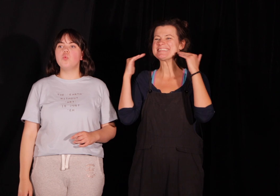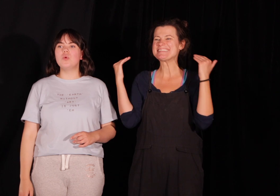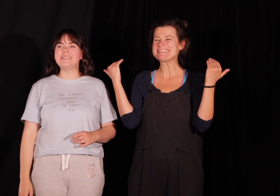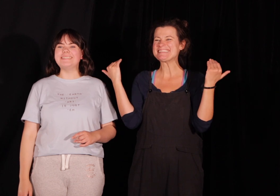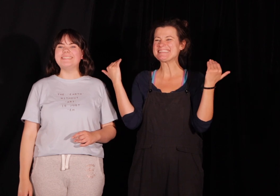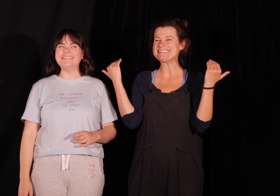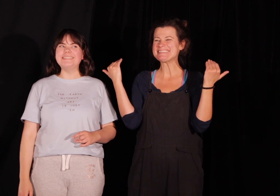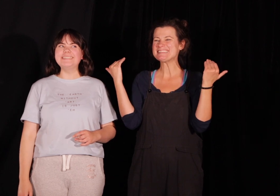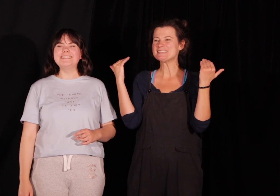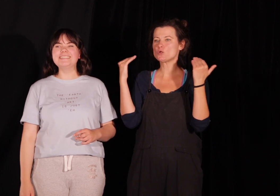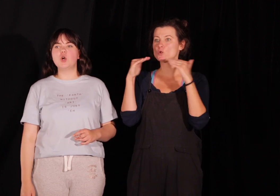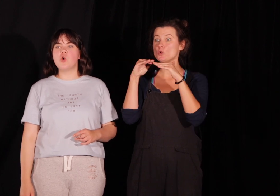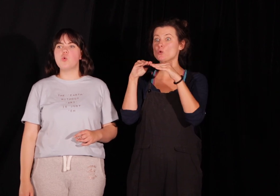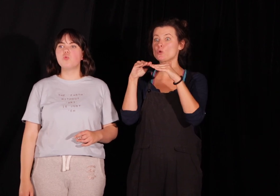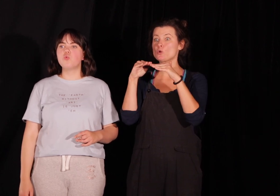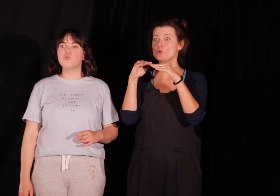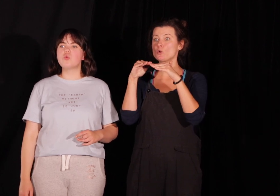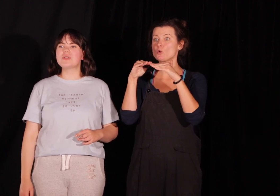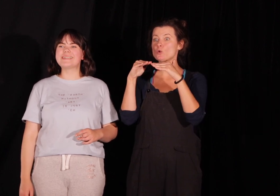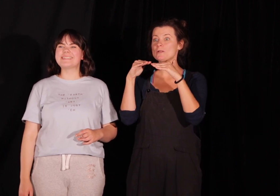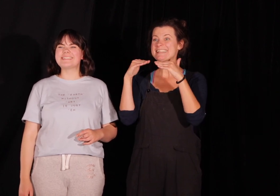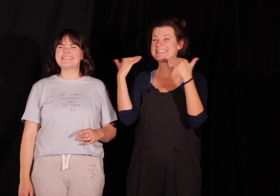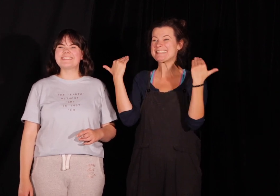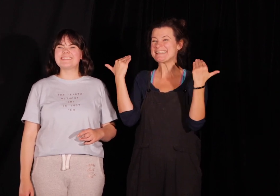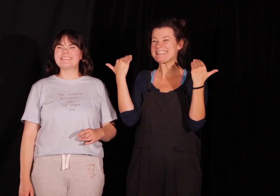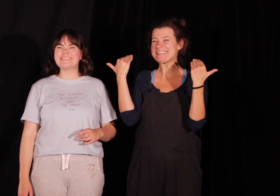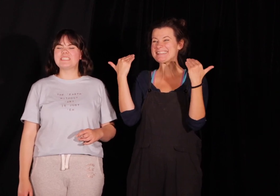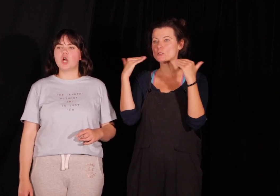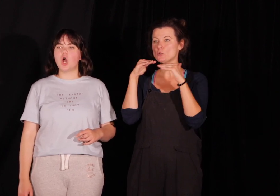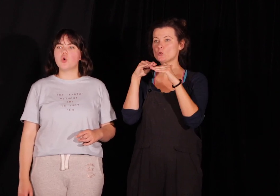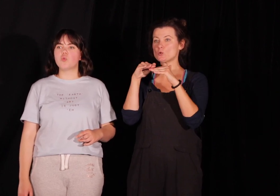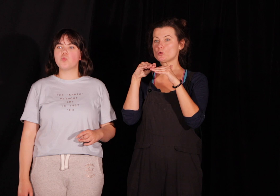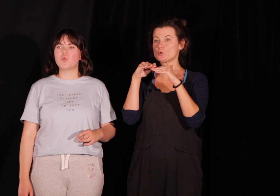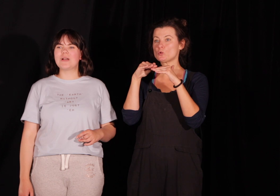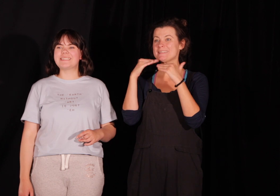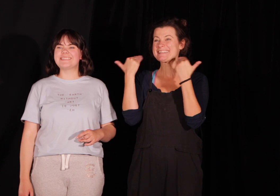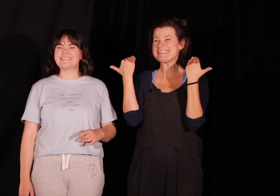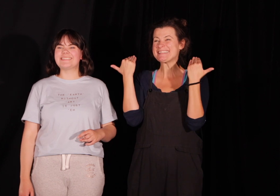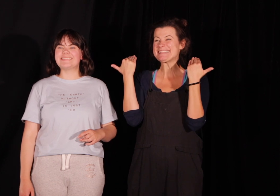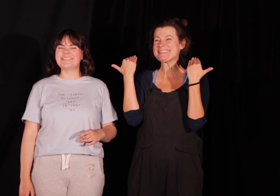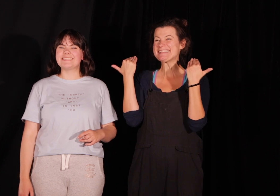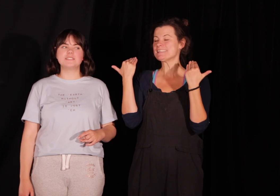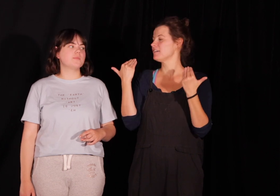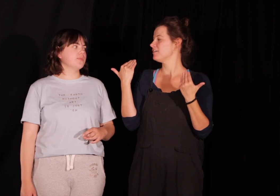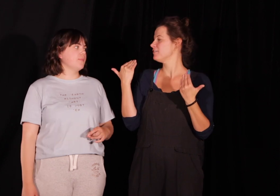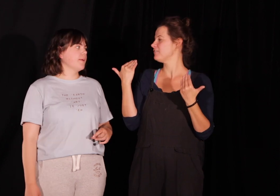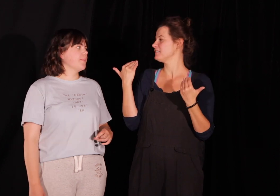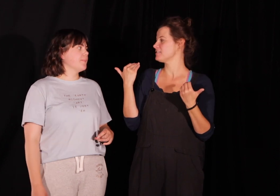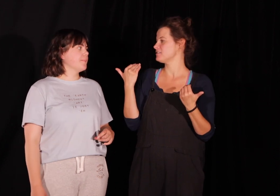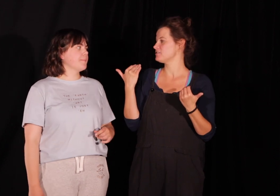Uuuu iiiiiiii. Uuuu Uuuu iiiiiiii. Fantastycznie.